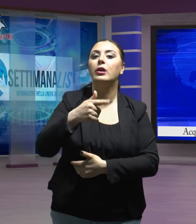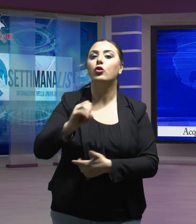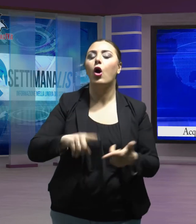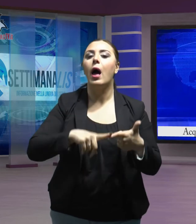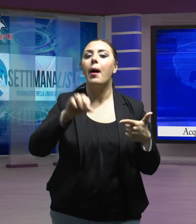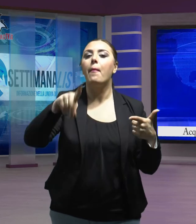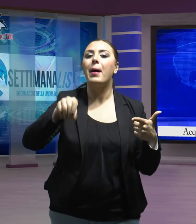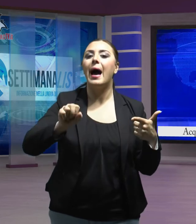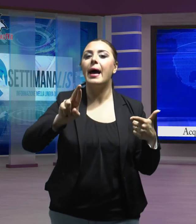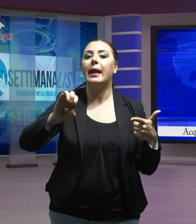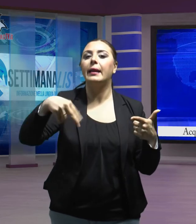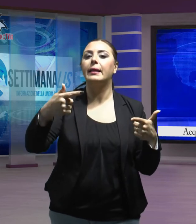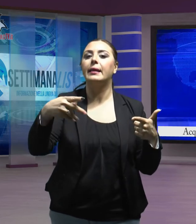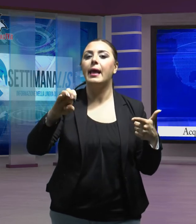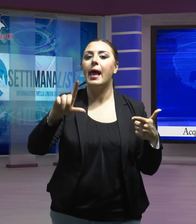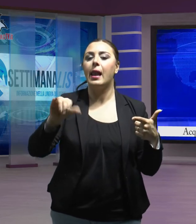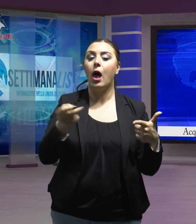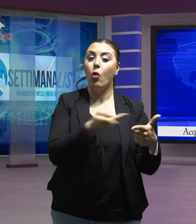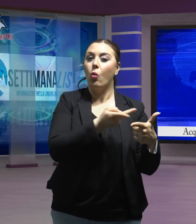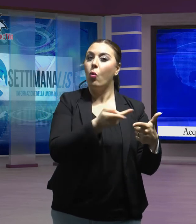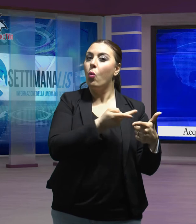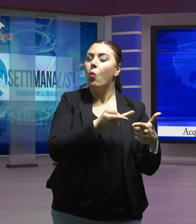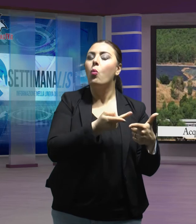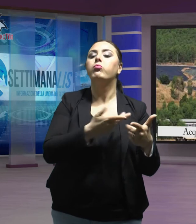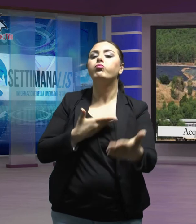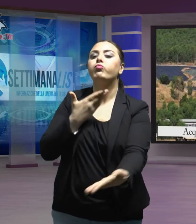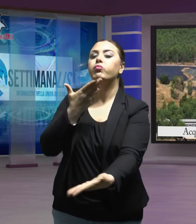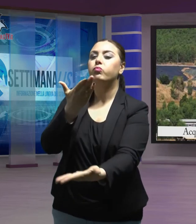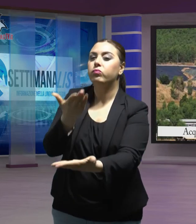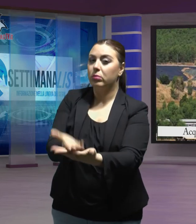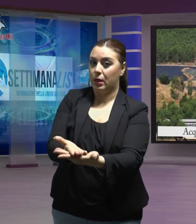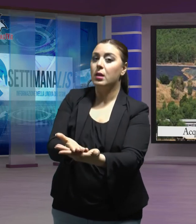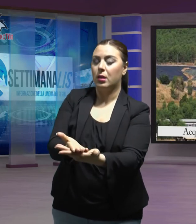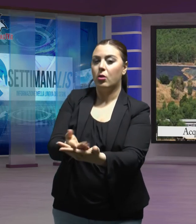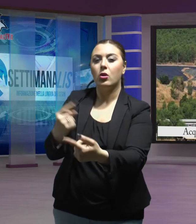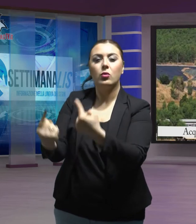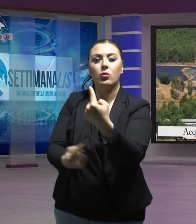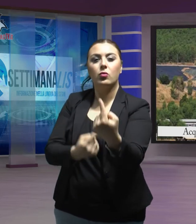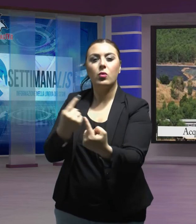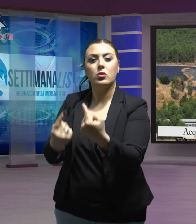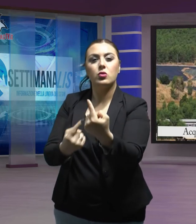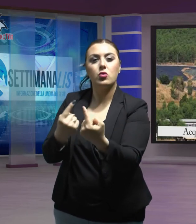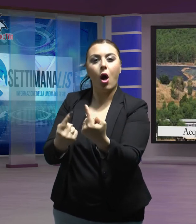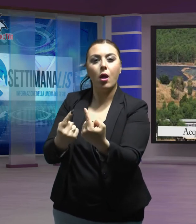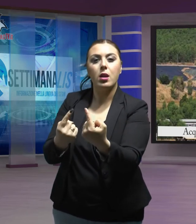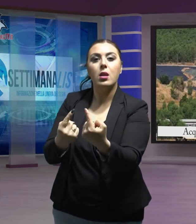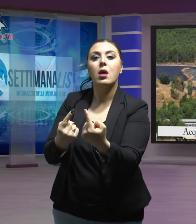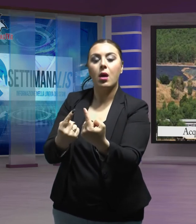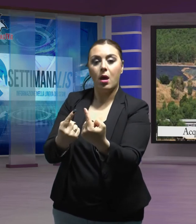presenteranno un'interrogazione sulla questione che riguarda le acque